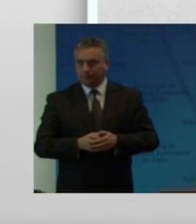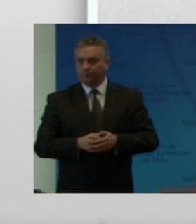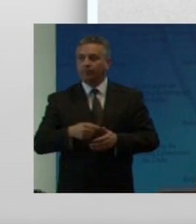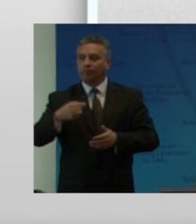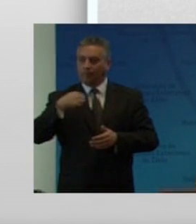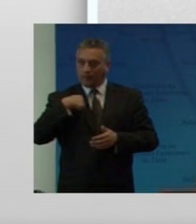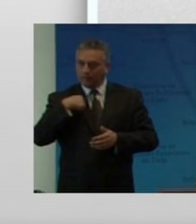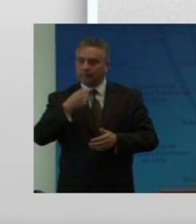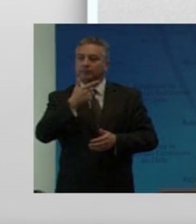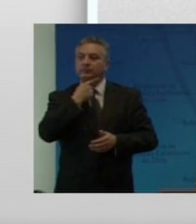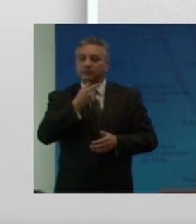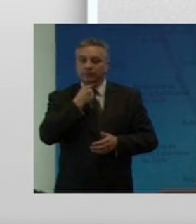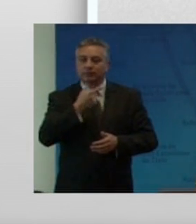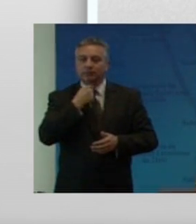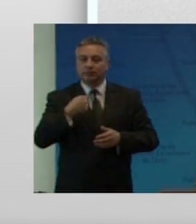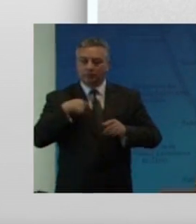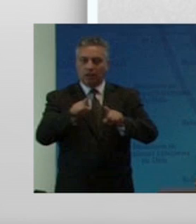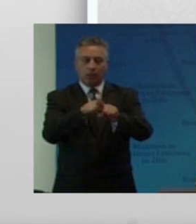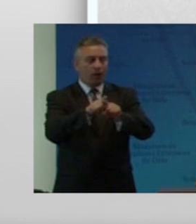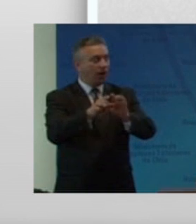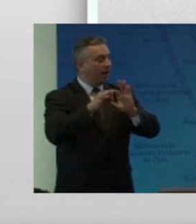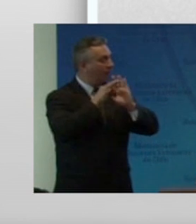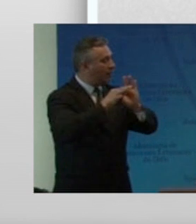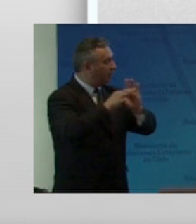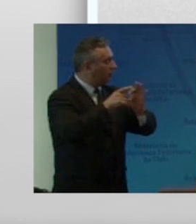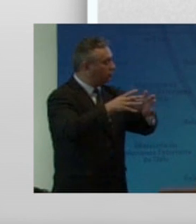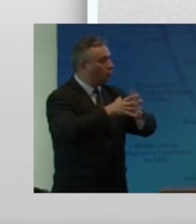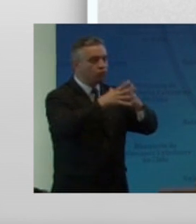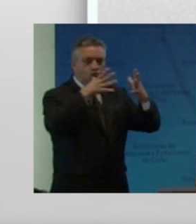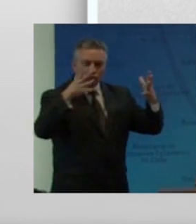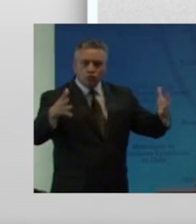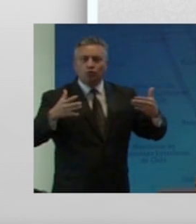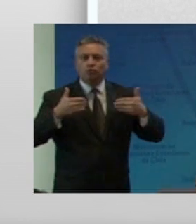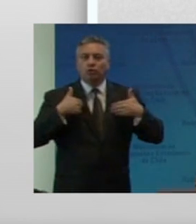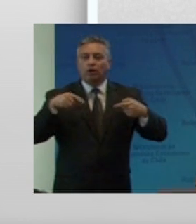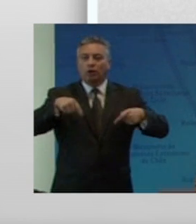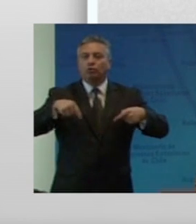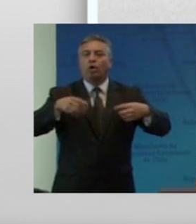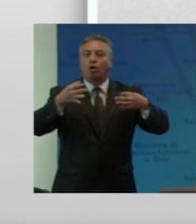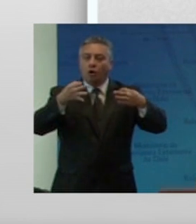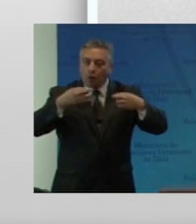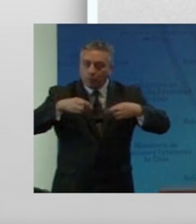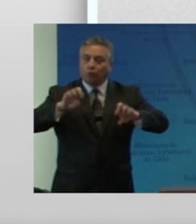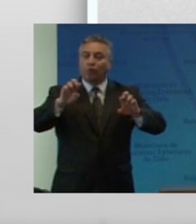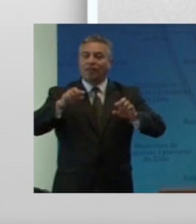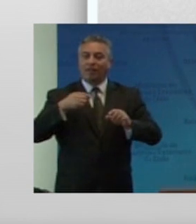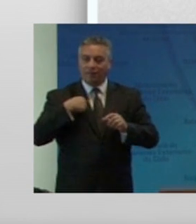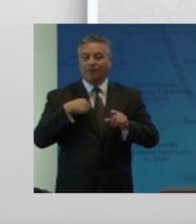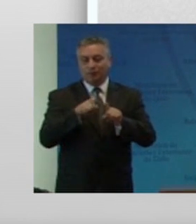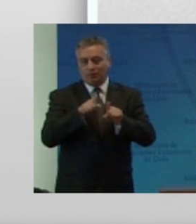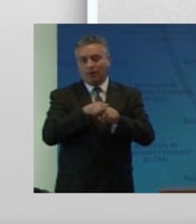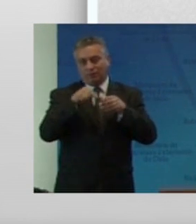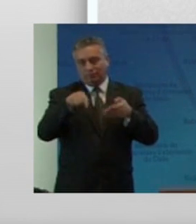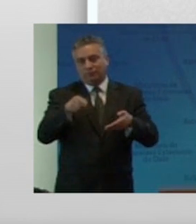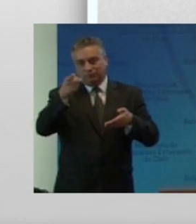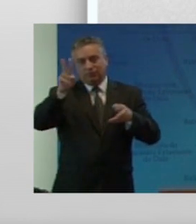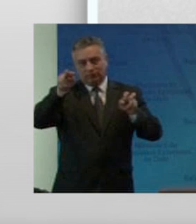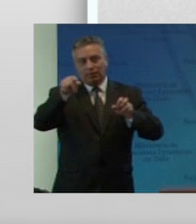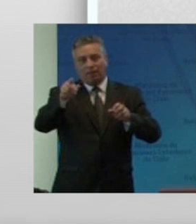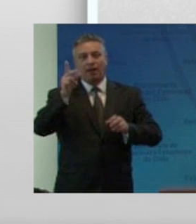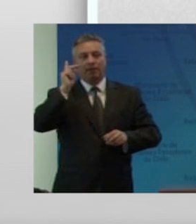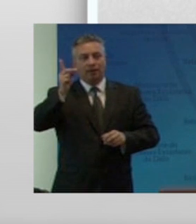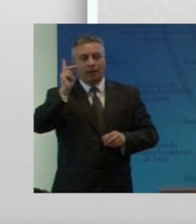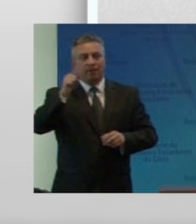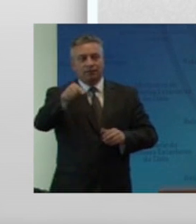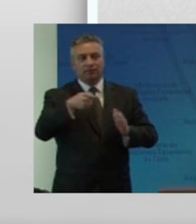le agradezco mucho por esta oportunidad abordar la inclusión de la discapacidad